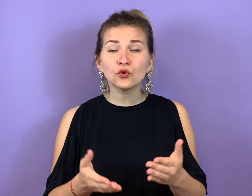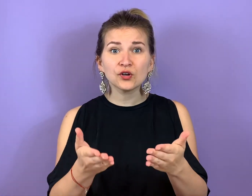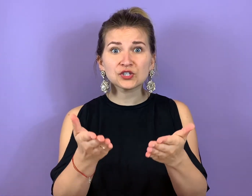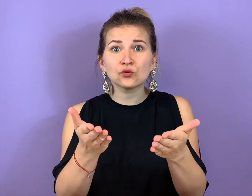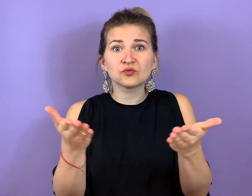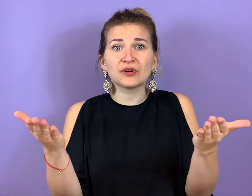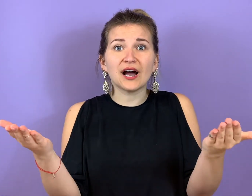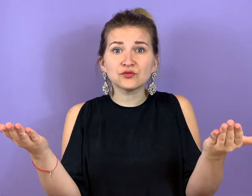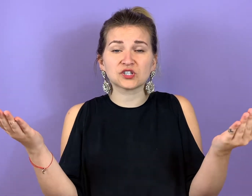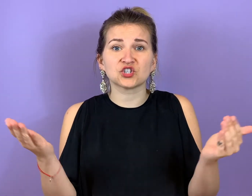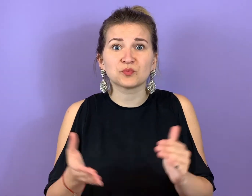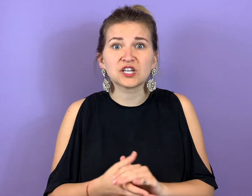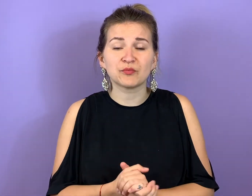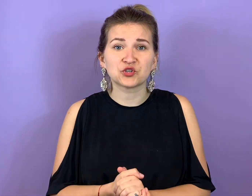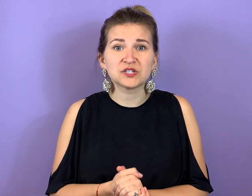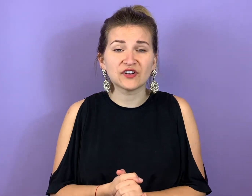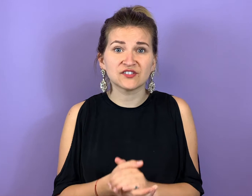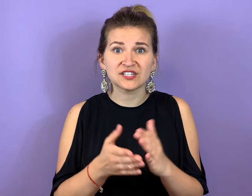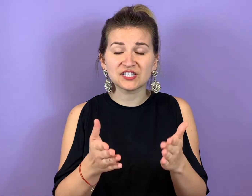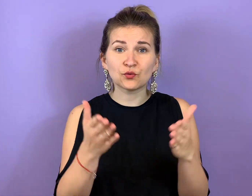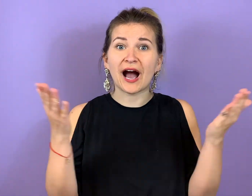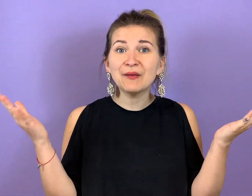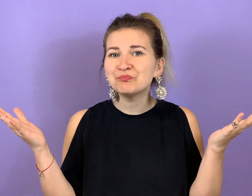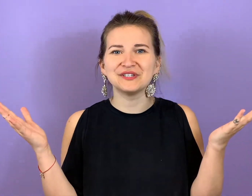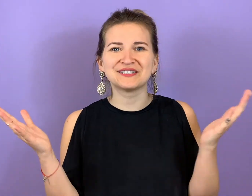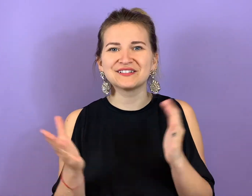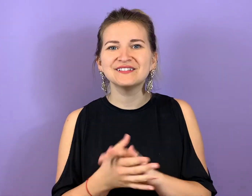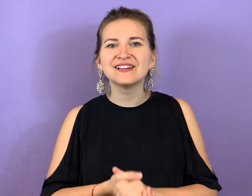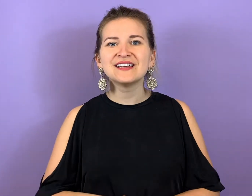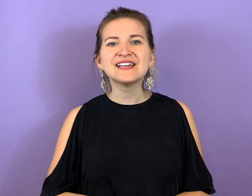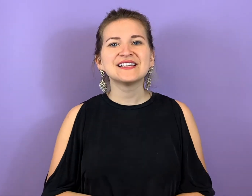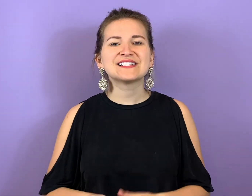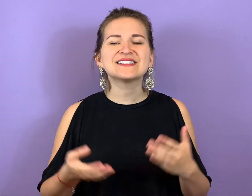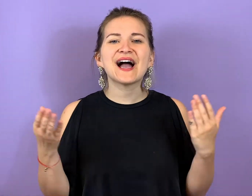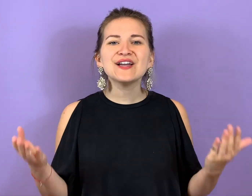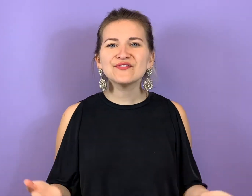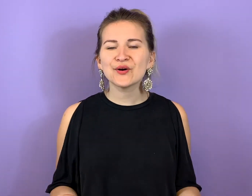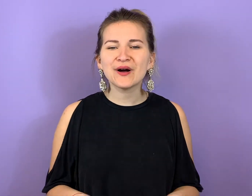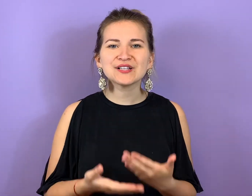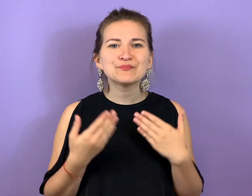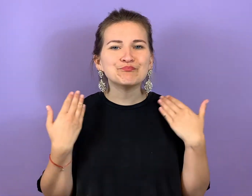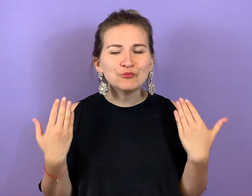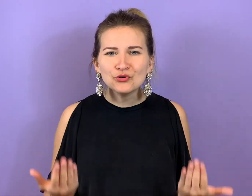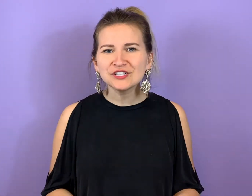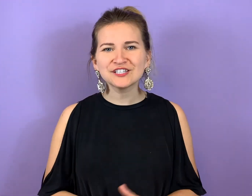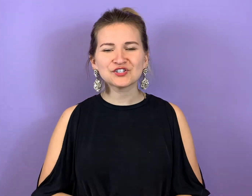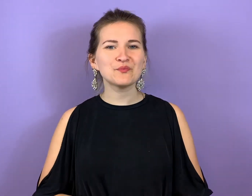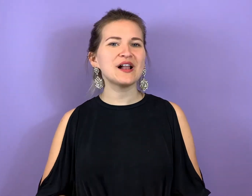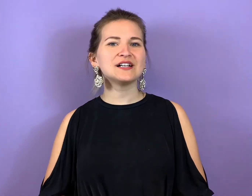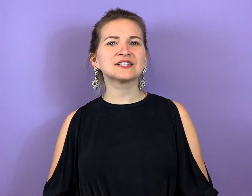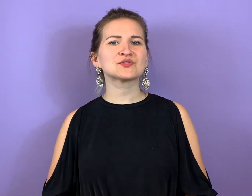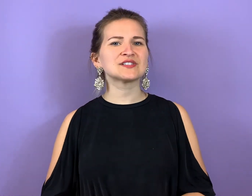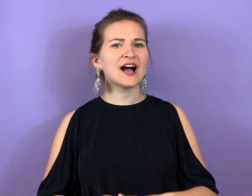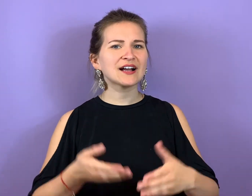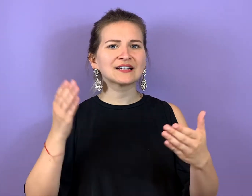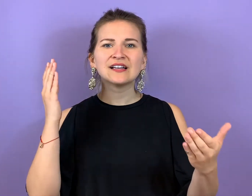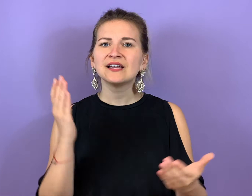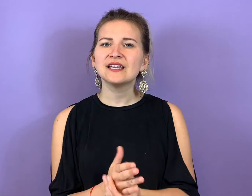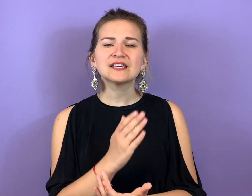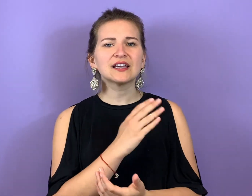kostenlosen Beratungsgespräch beispielsweise, was ich sogar anbiete. Sich da einfach mal mutig zu melden, zu sagen, ich gehe